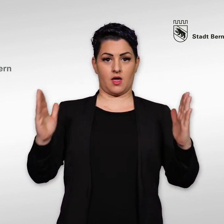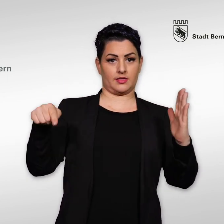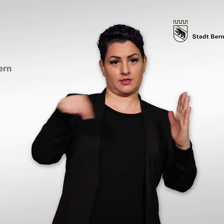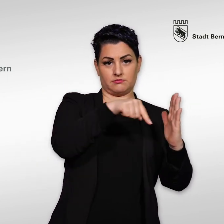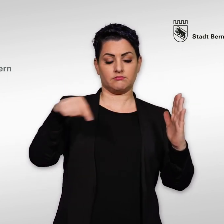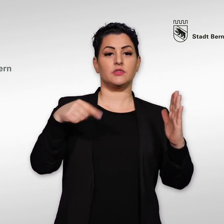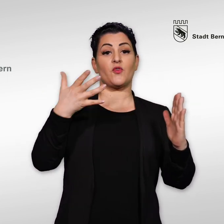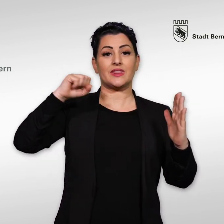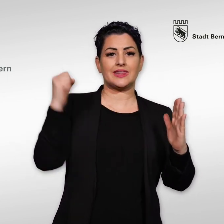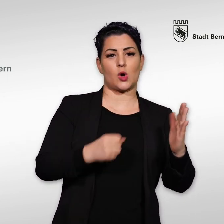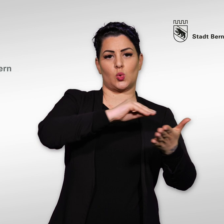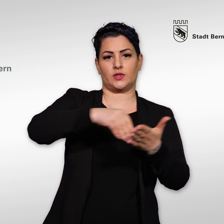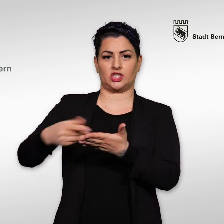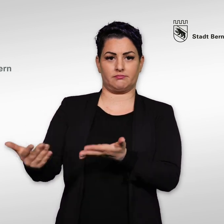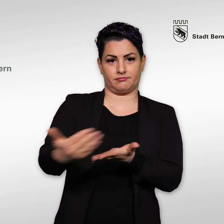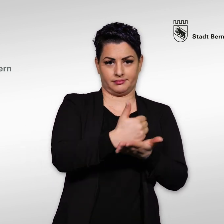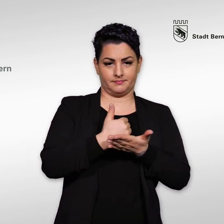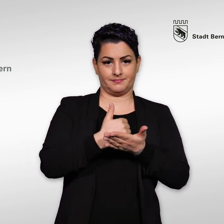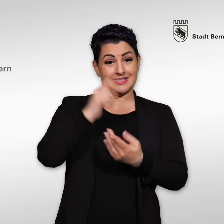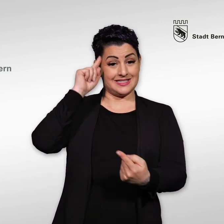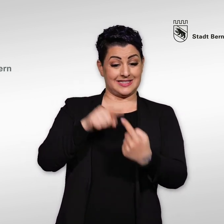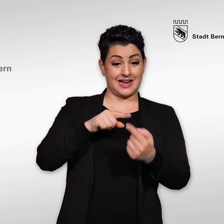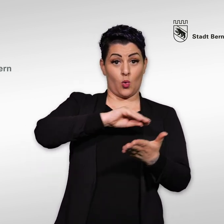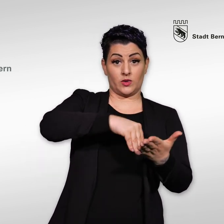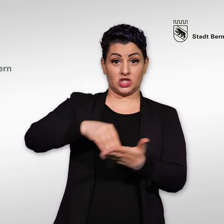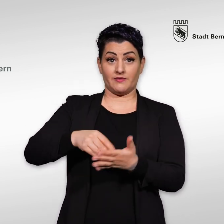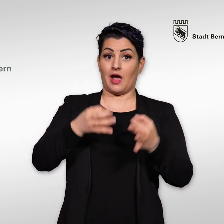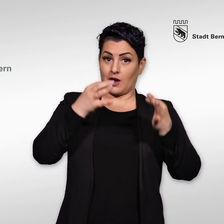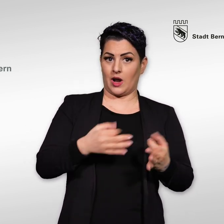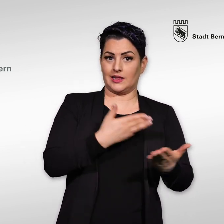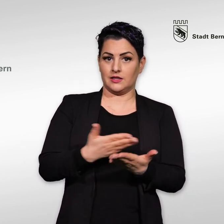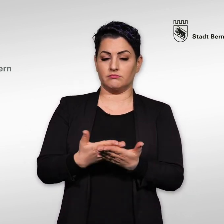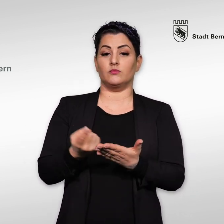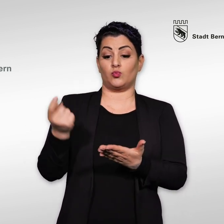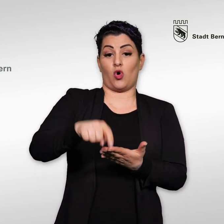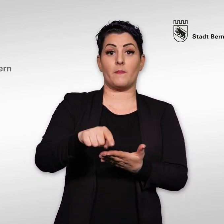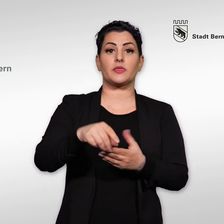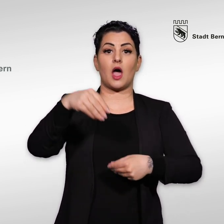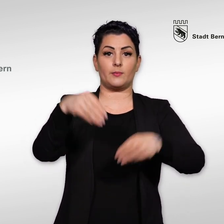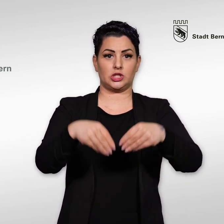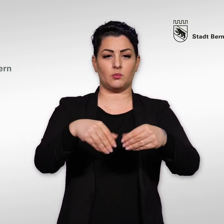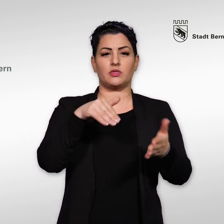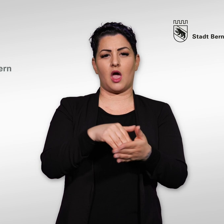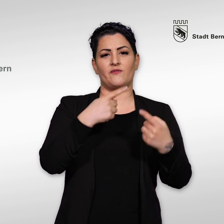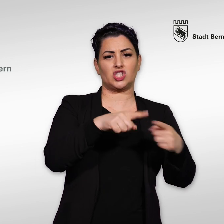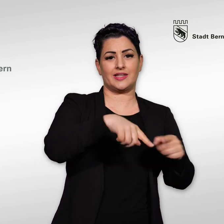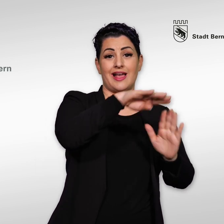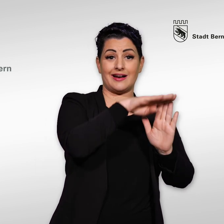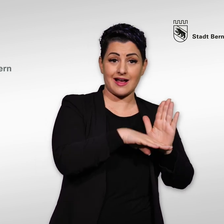sechs Monaten 5000 Unterschriften für Ihre Initiative sammeln. Damit diese Unterschriften gültig sind und es zur